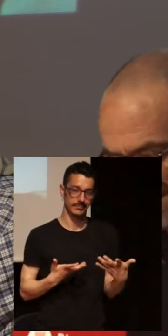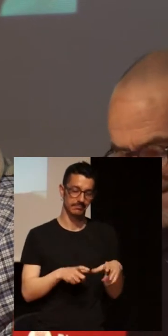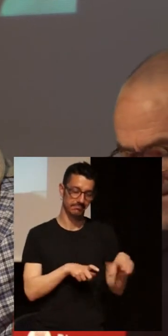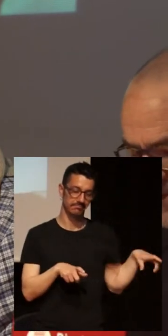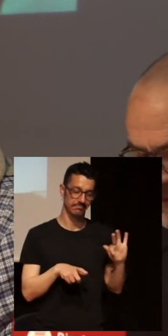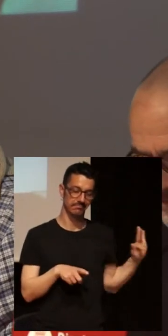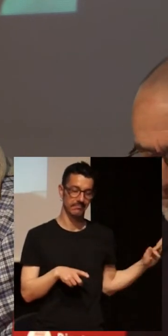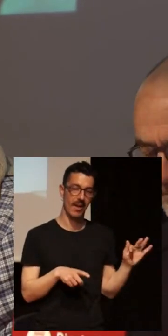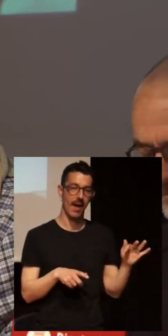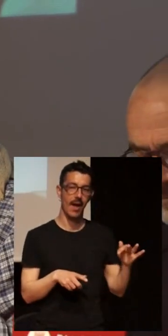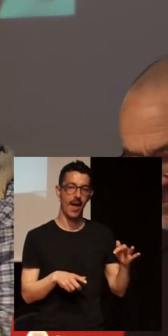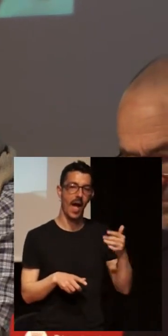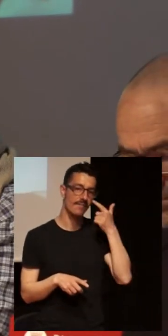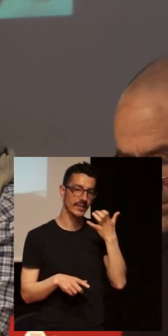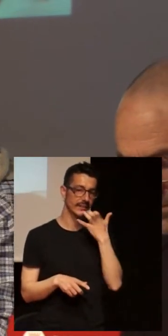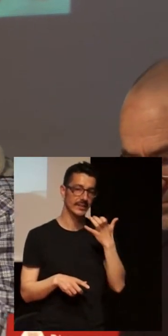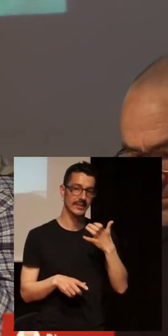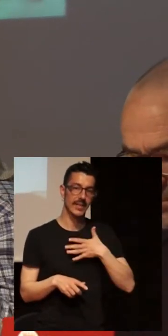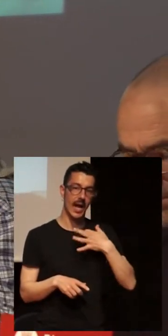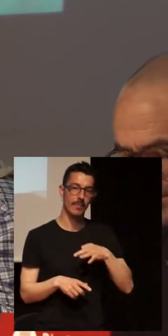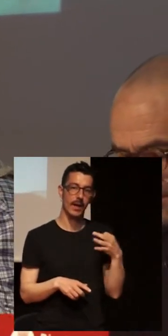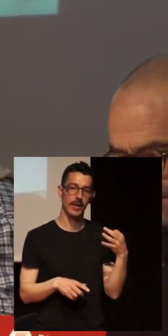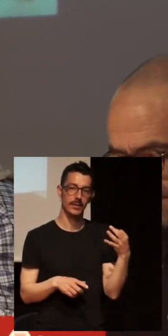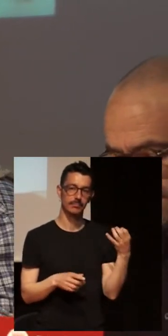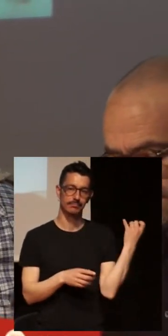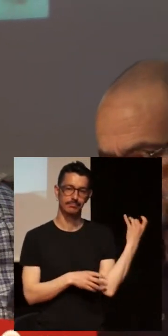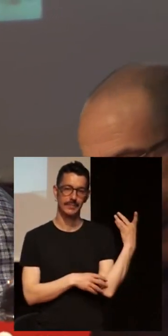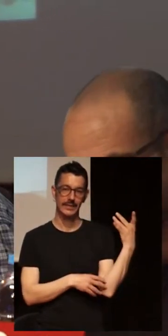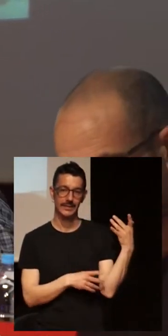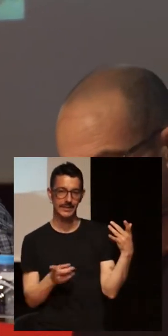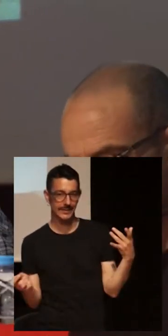my world, also has a dimension of pleasure.